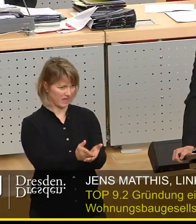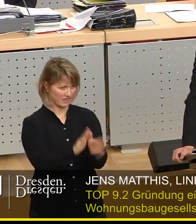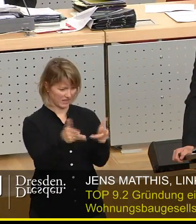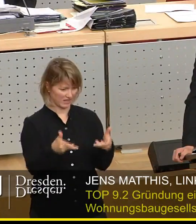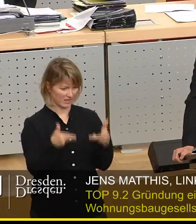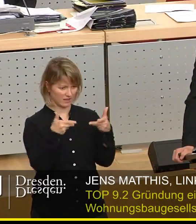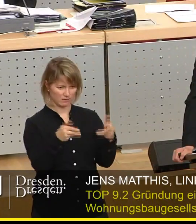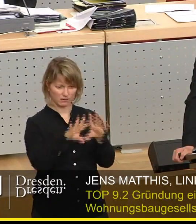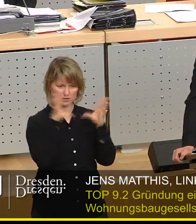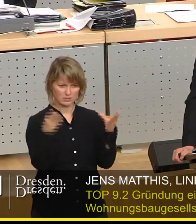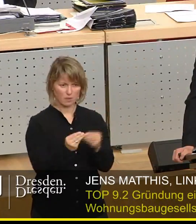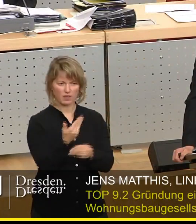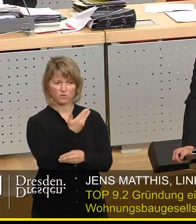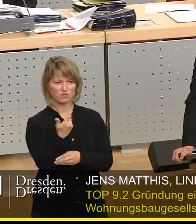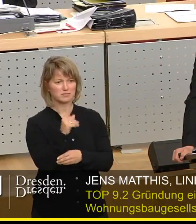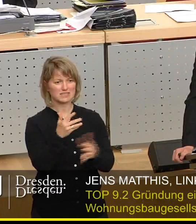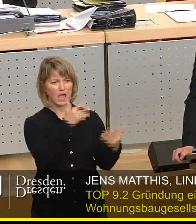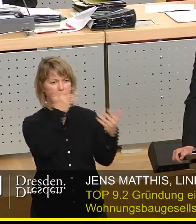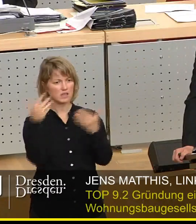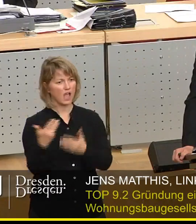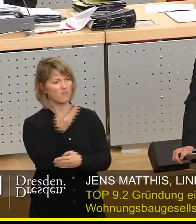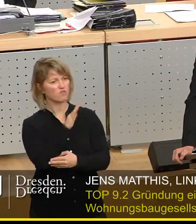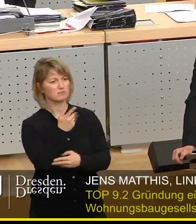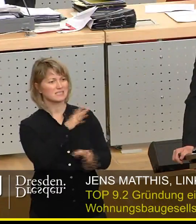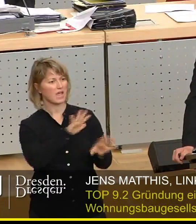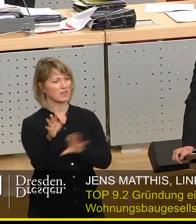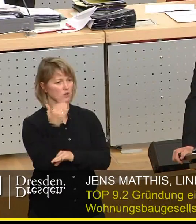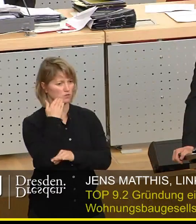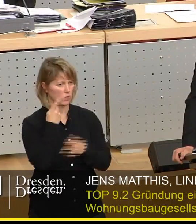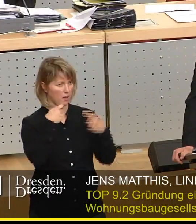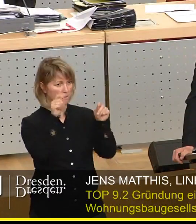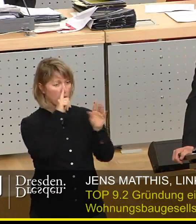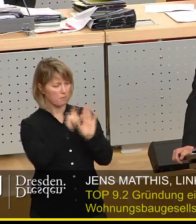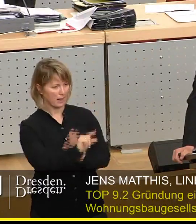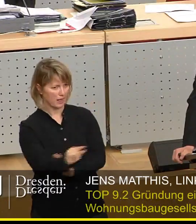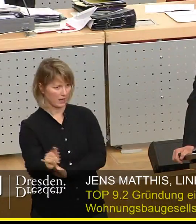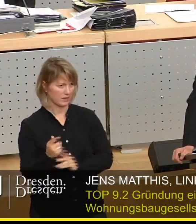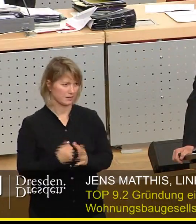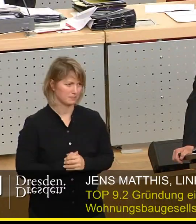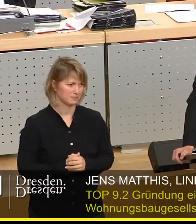innerhalb von 5 bis 10 Jahren 5.000 Wohnungen gebaut werden, im unteren Preissegment.